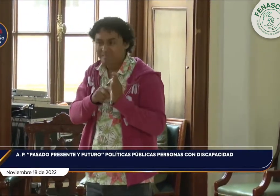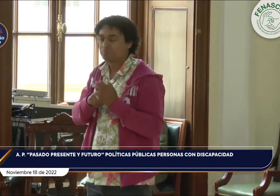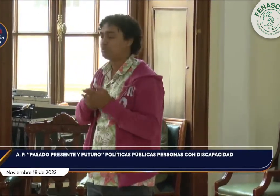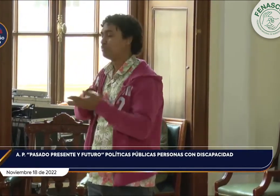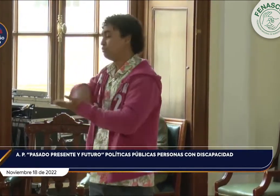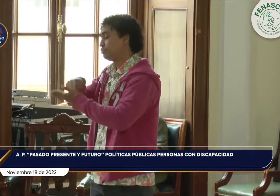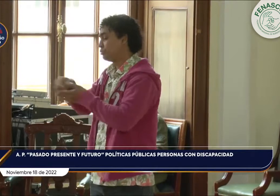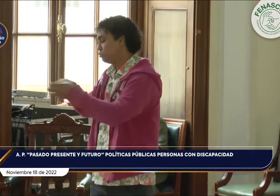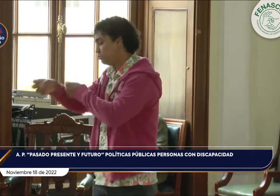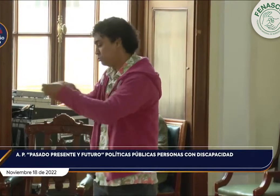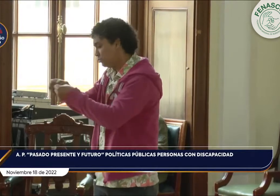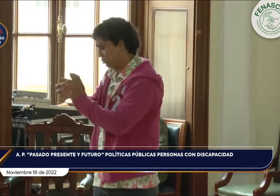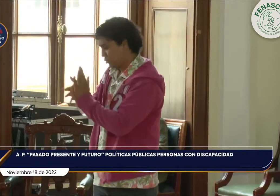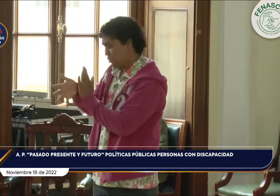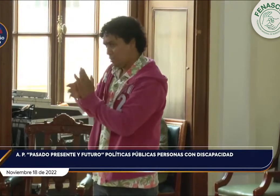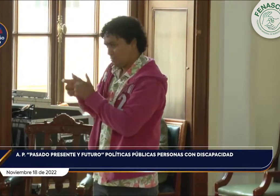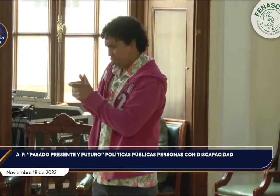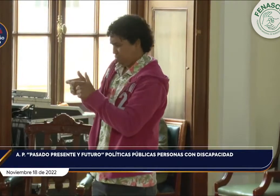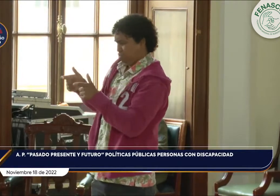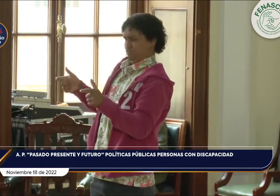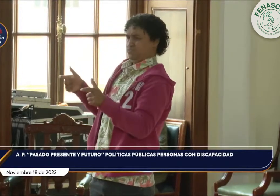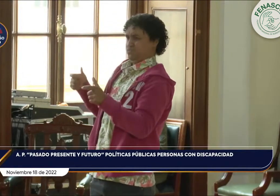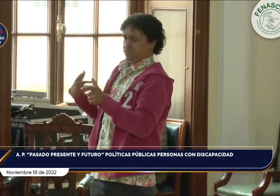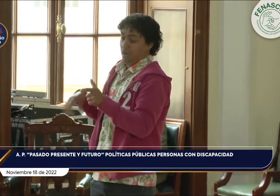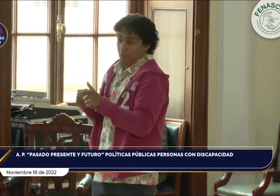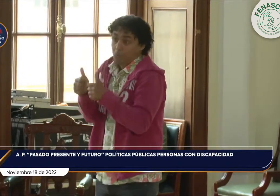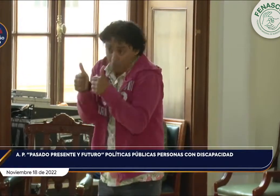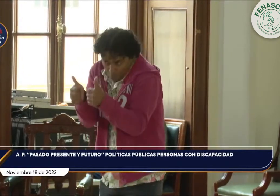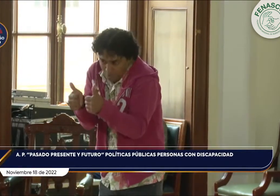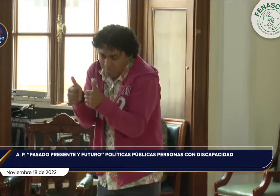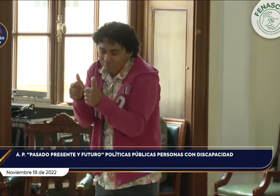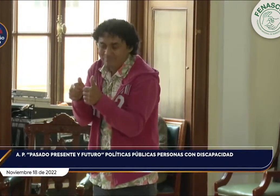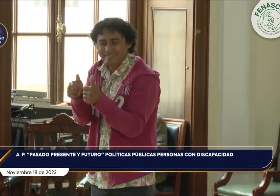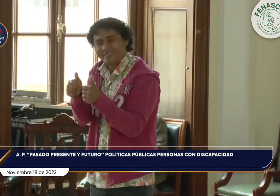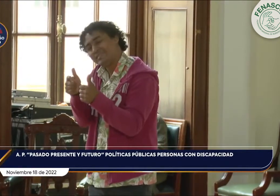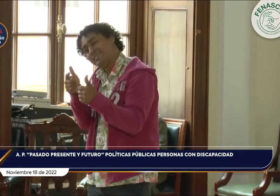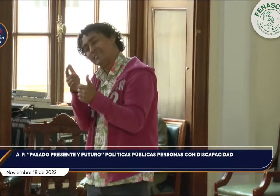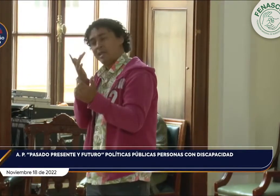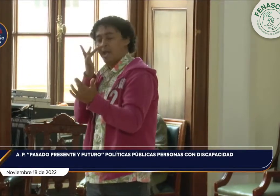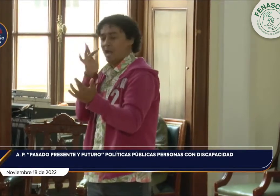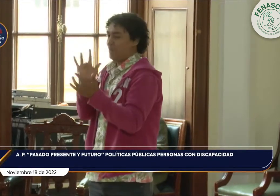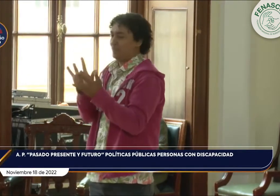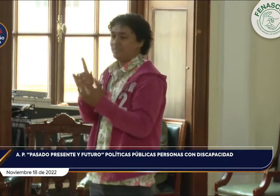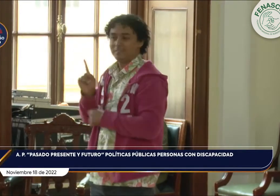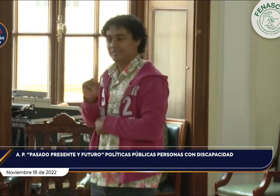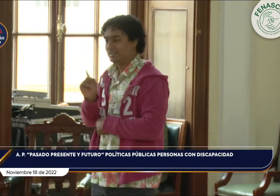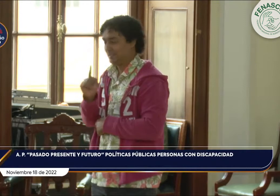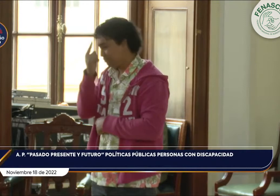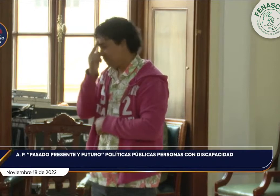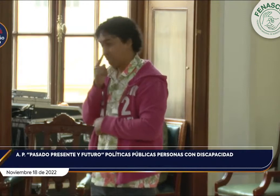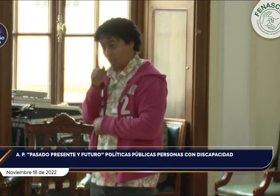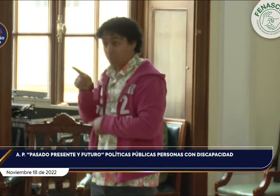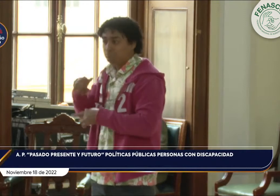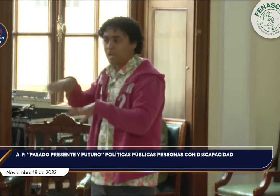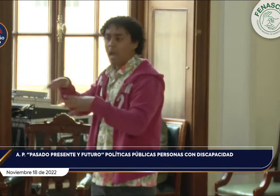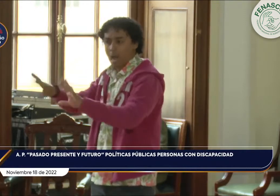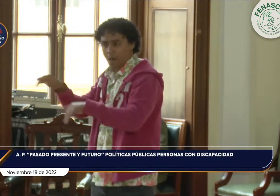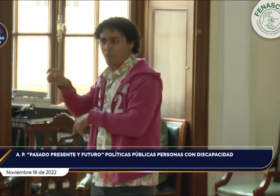a veces se contratan modelos lingüísticos, que es un proceso, se puede decir que es bueno, pero a veces no cumplen con el